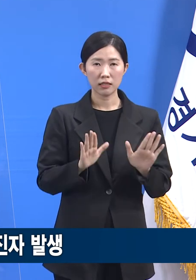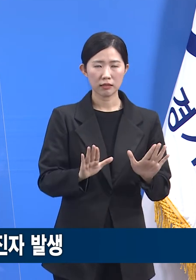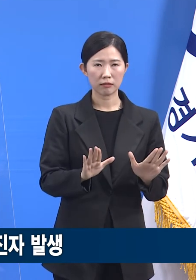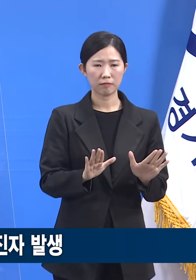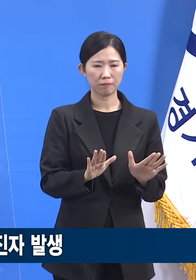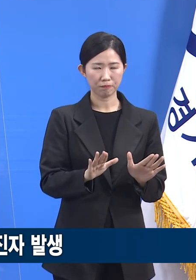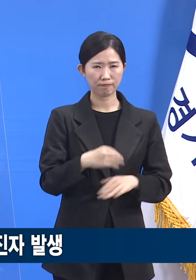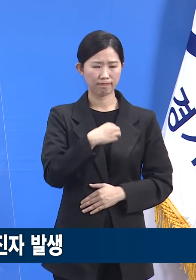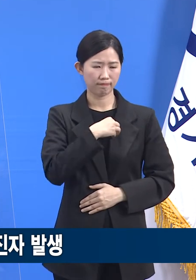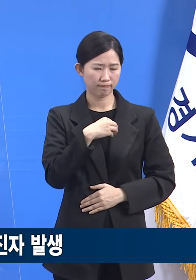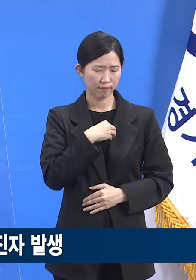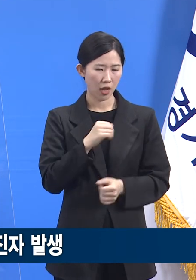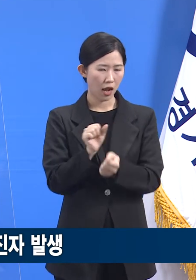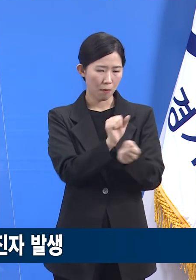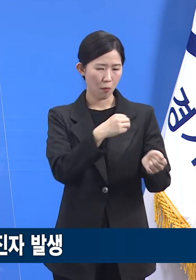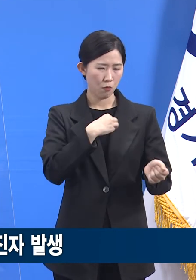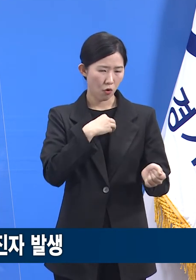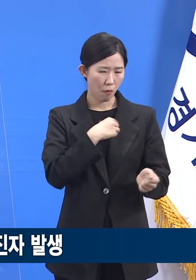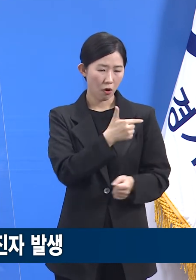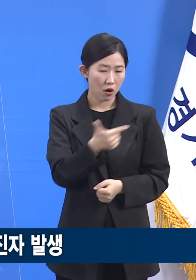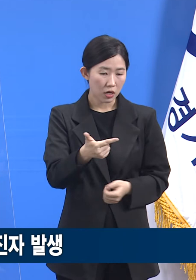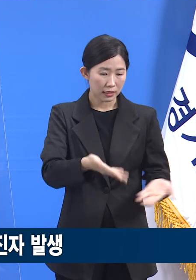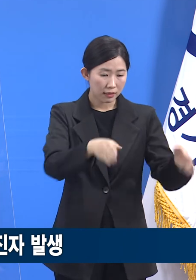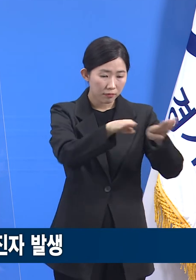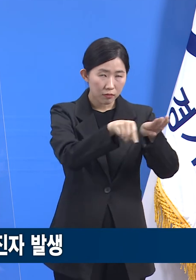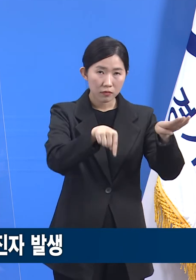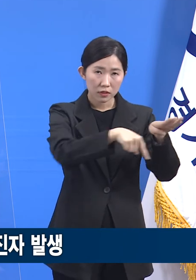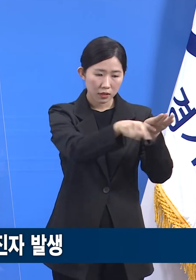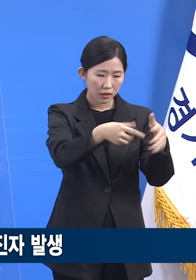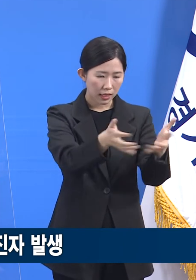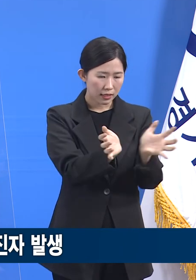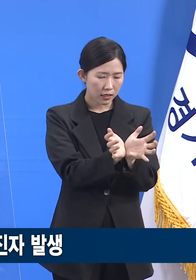위한 도의 노력이 중단 없이 지속되어야 합니다.